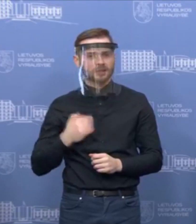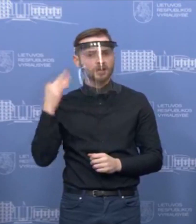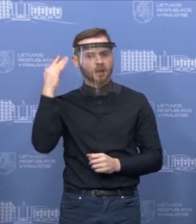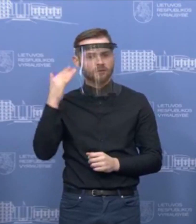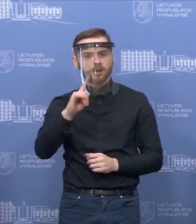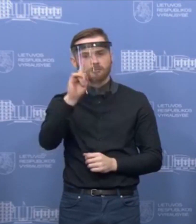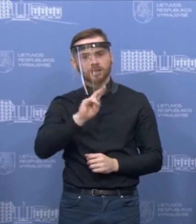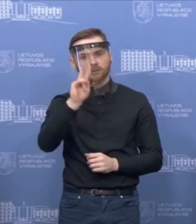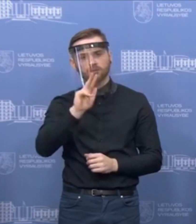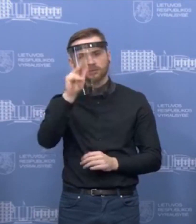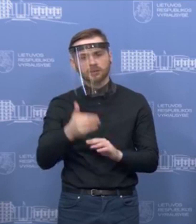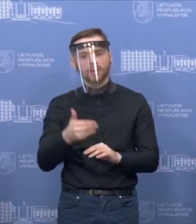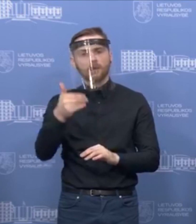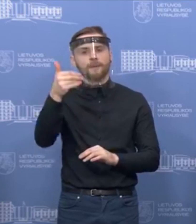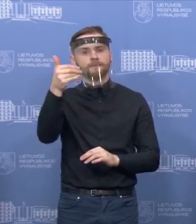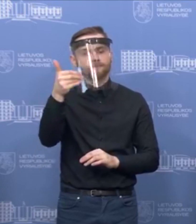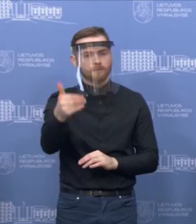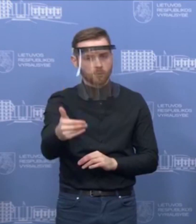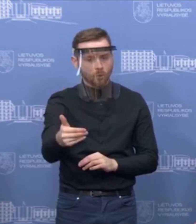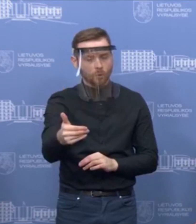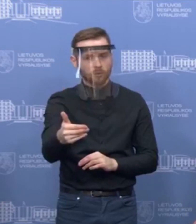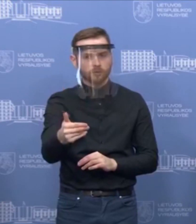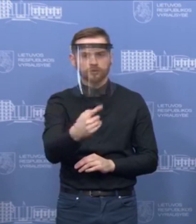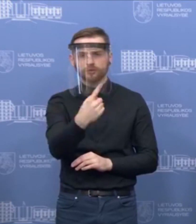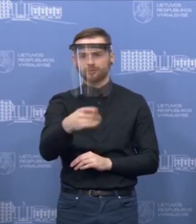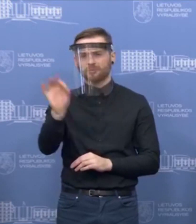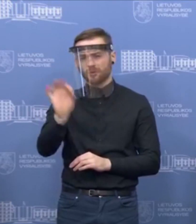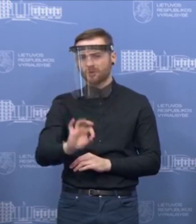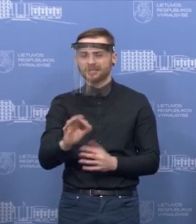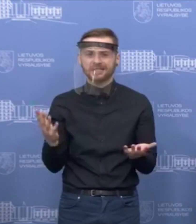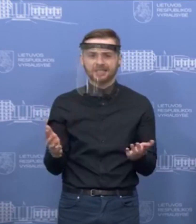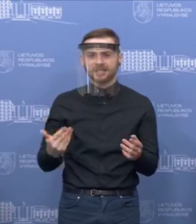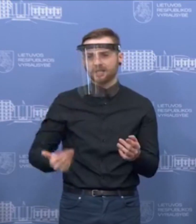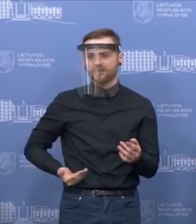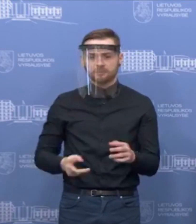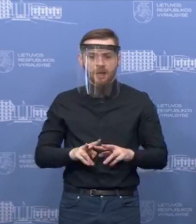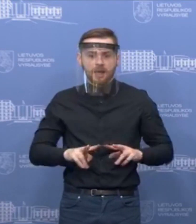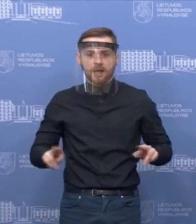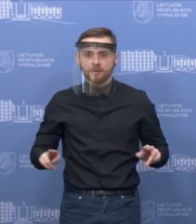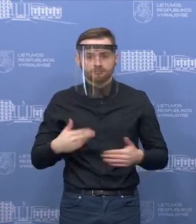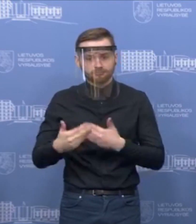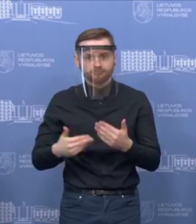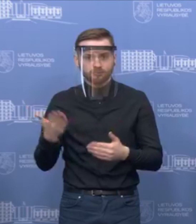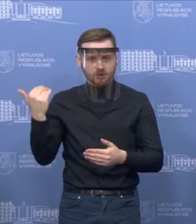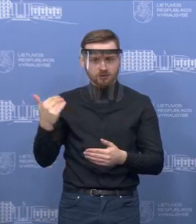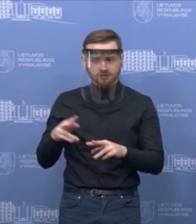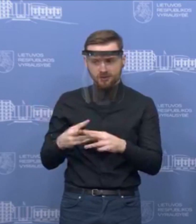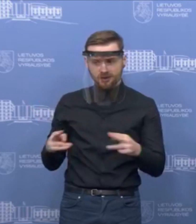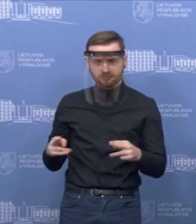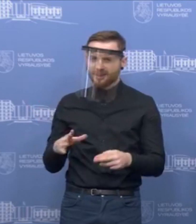kelio to mėnesiu bėgė, mes jau šimtaprocentnai tokį patį gyvenimą grįžt nepavyks, tačiau